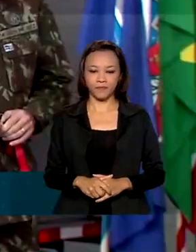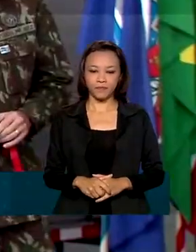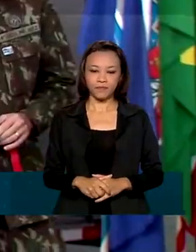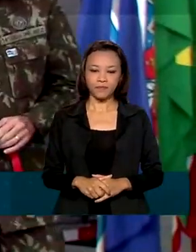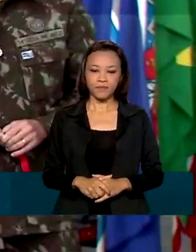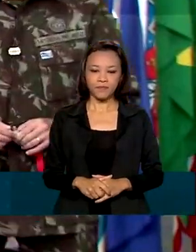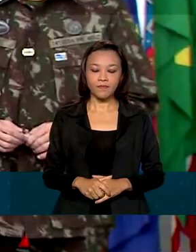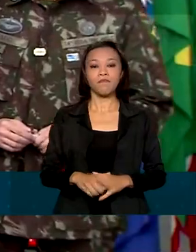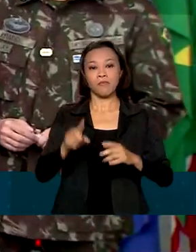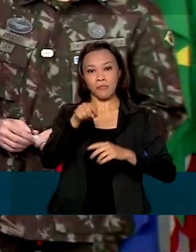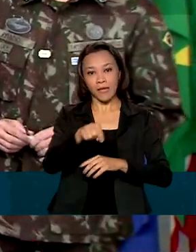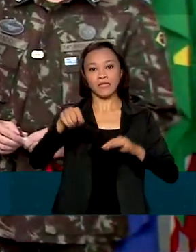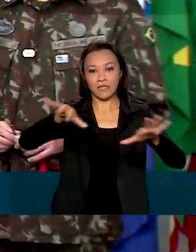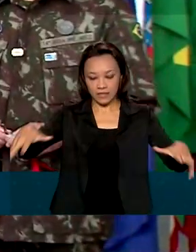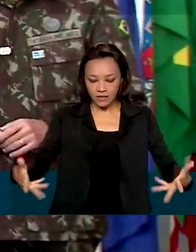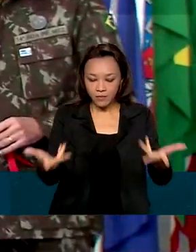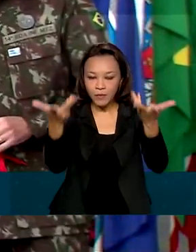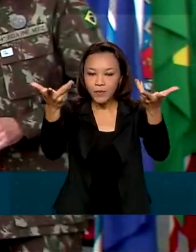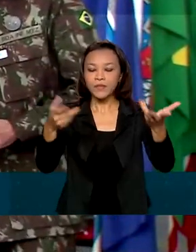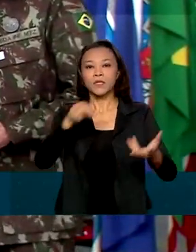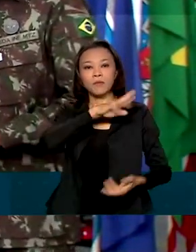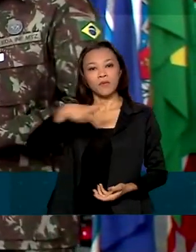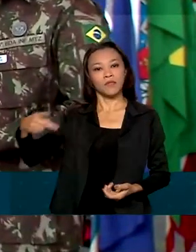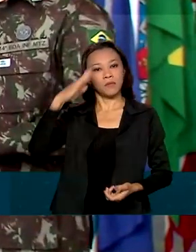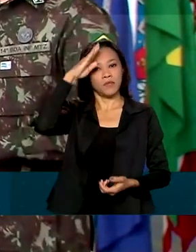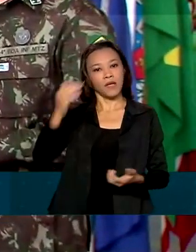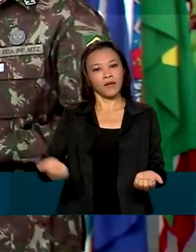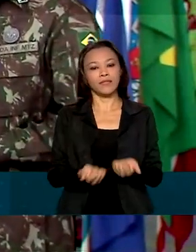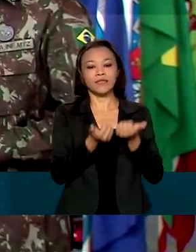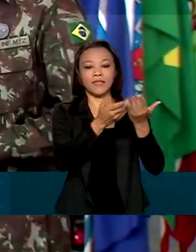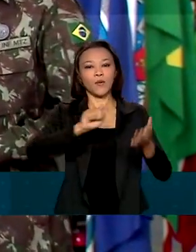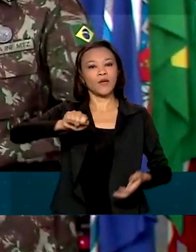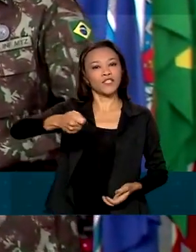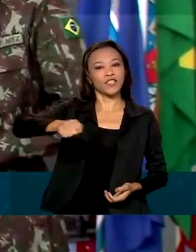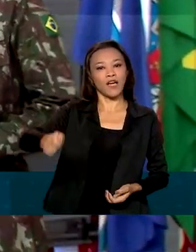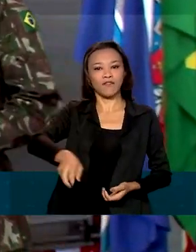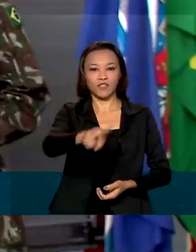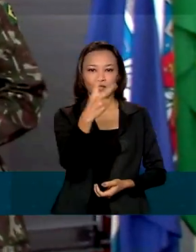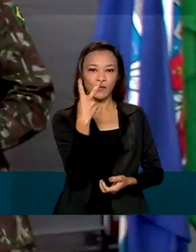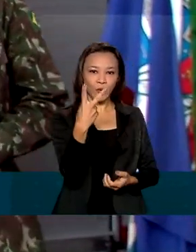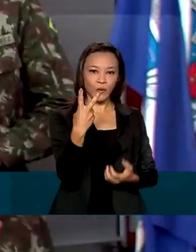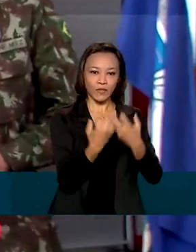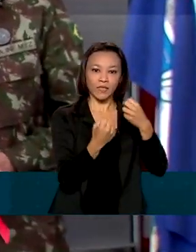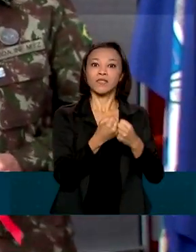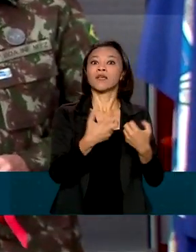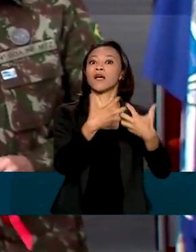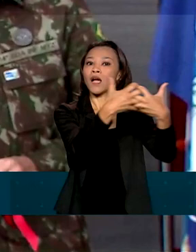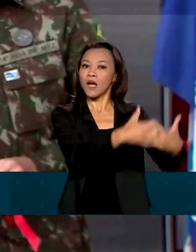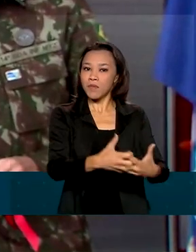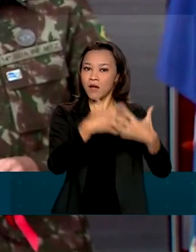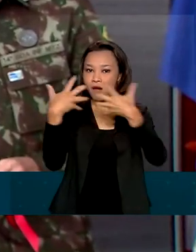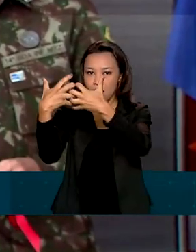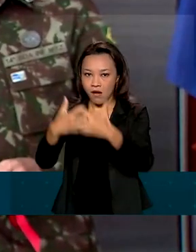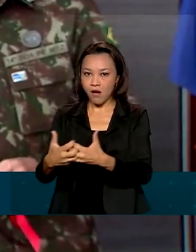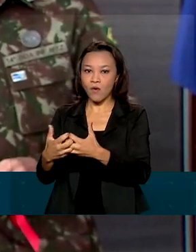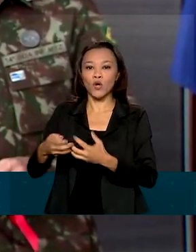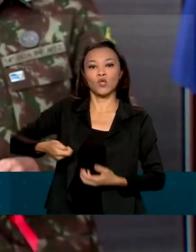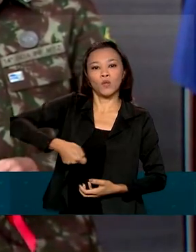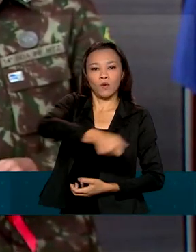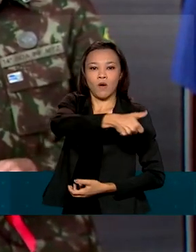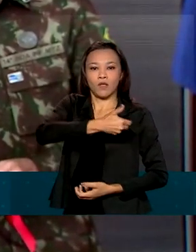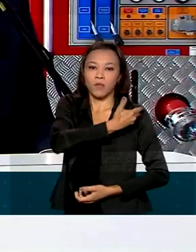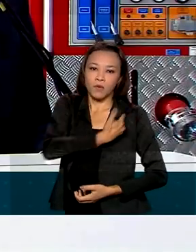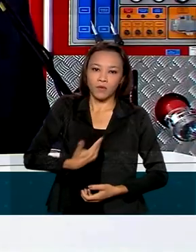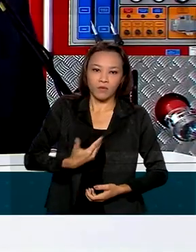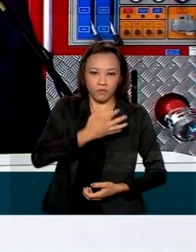Na cerimônia, o presidente fez a entrega simbólica das chaves de dois caminhões doados pelo Exército em fevereiro do ano